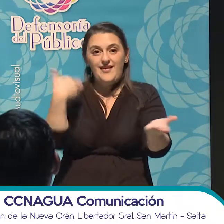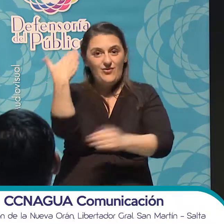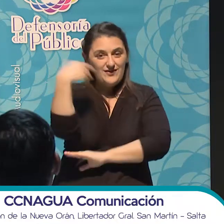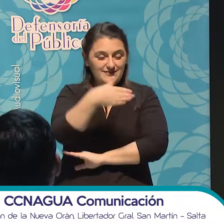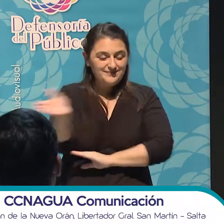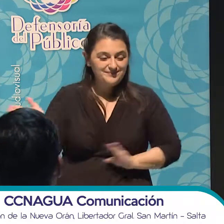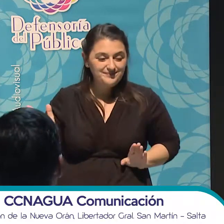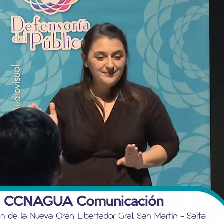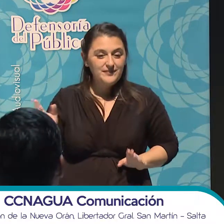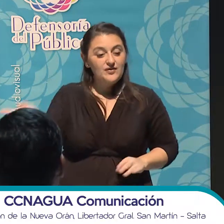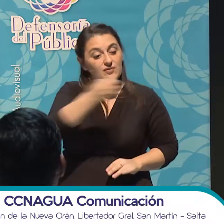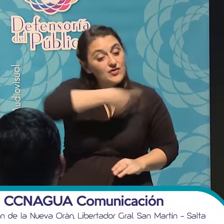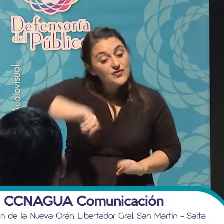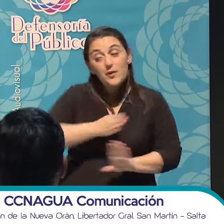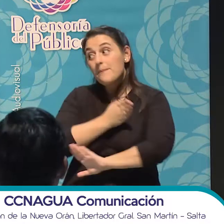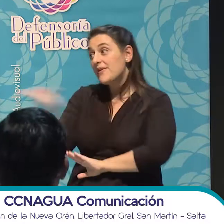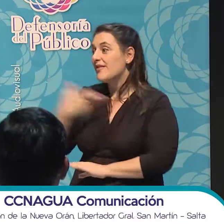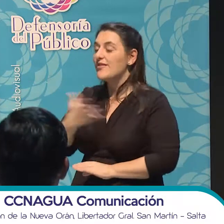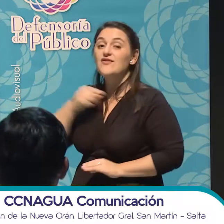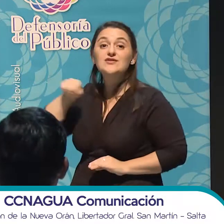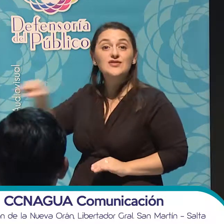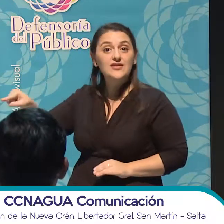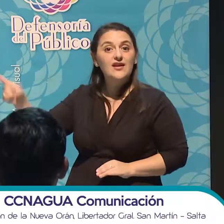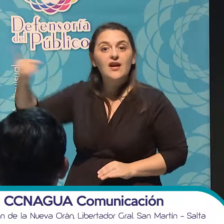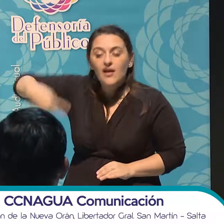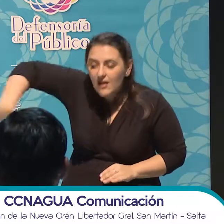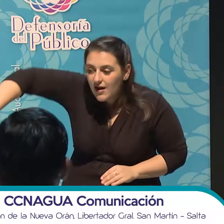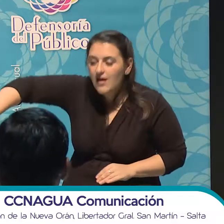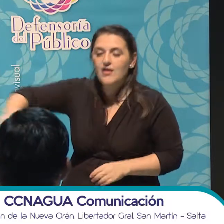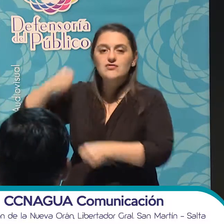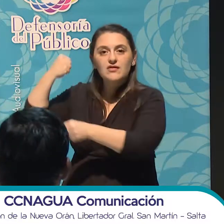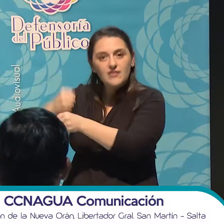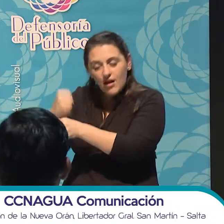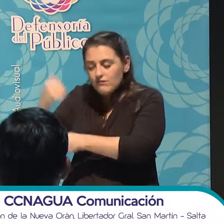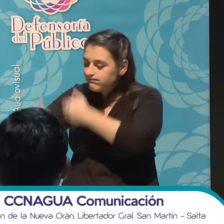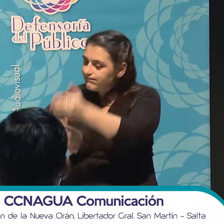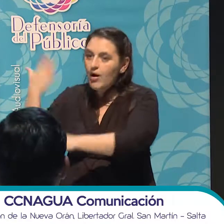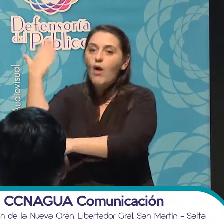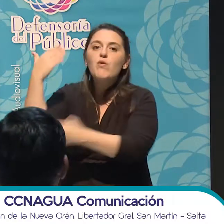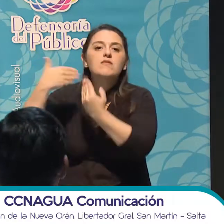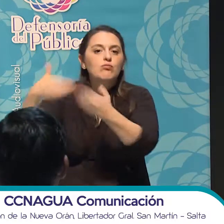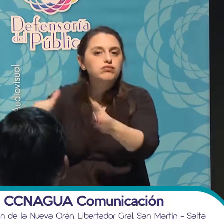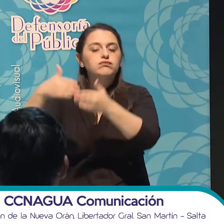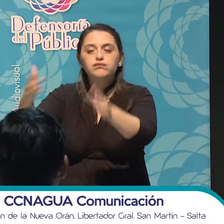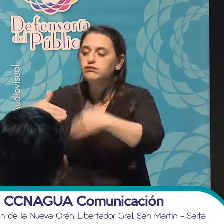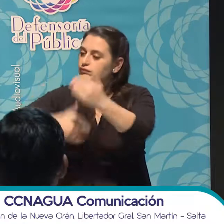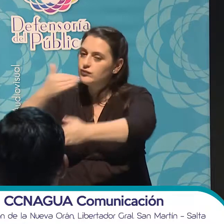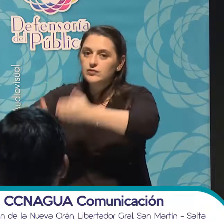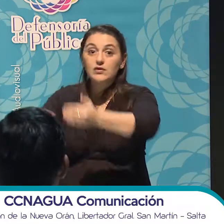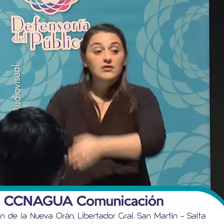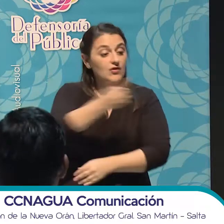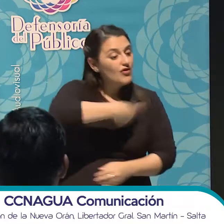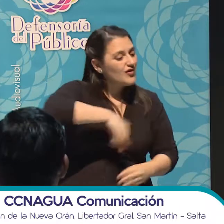Le vamos a pedir a todo el equipo de Defensoría que se continúe generando este tipo de espacio para que podamos nosotros, las